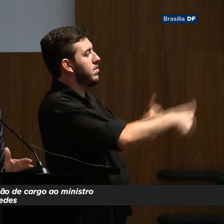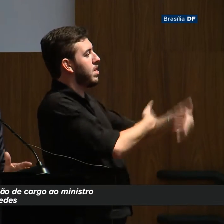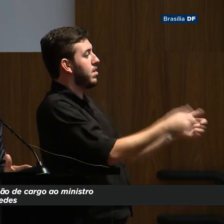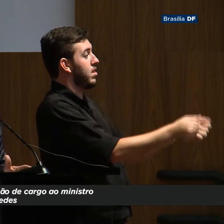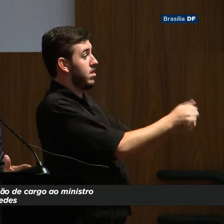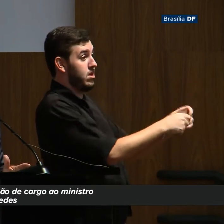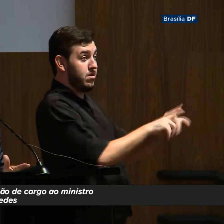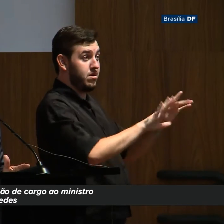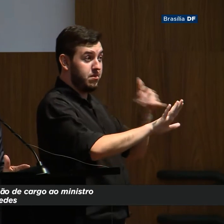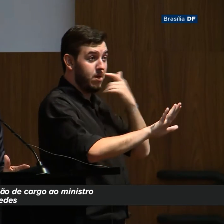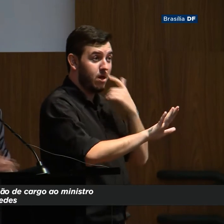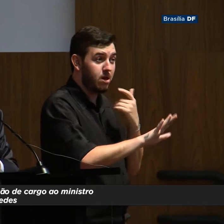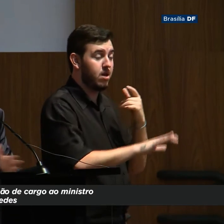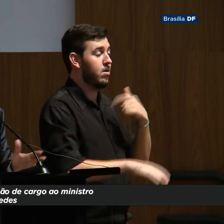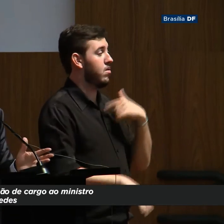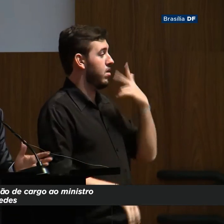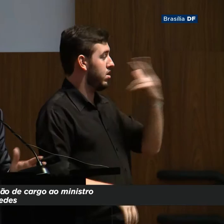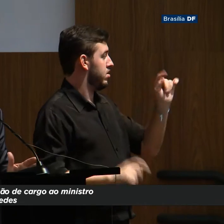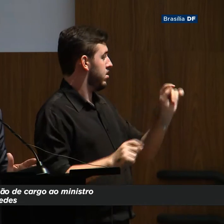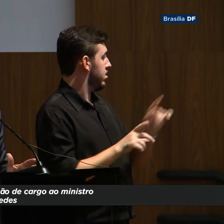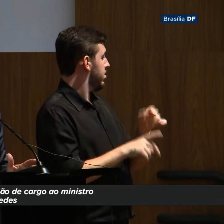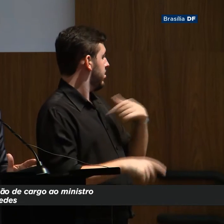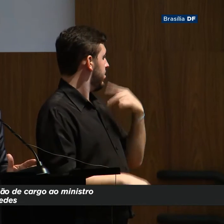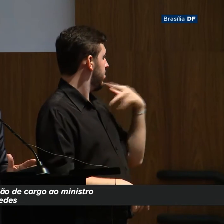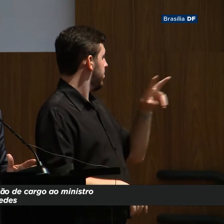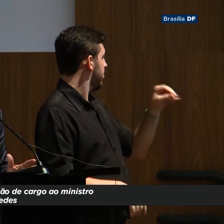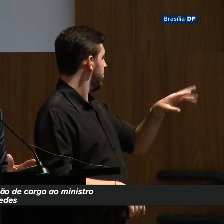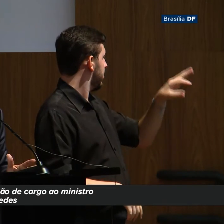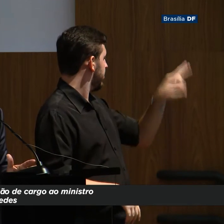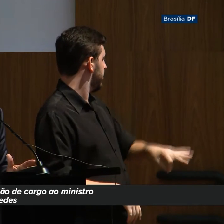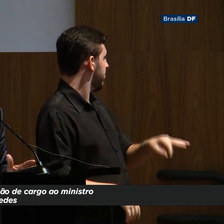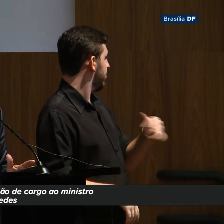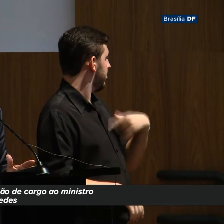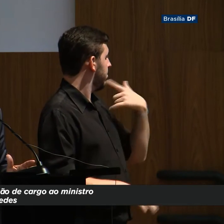entende isso. 50% do Congresso foi renovado.